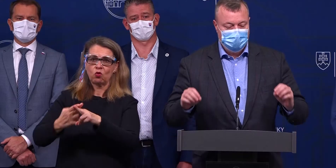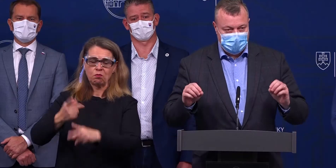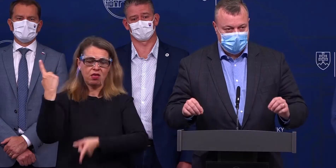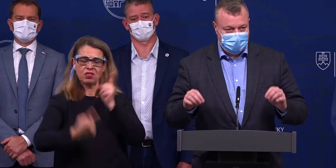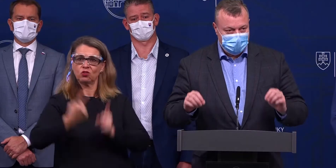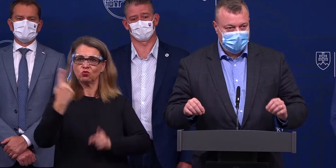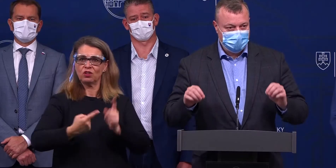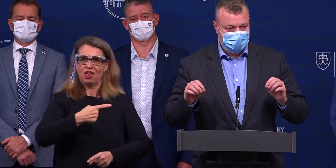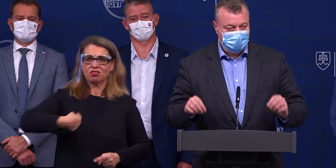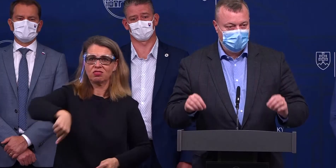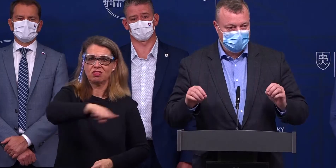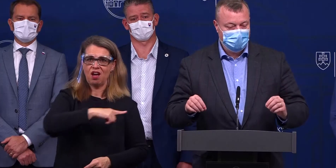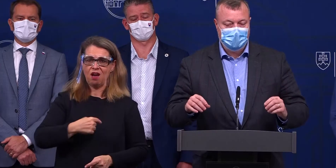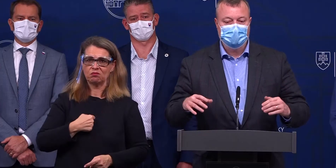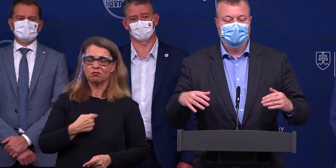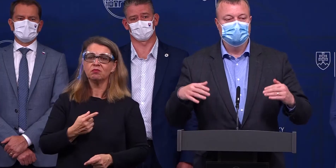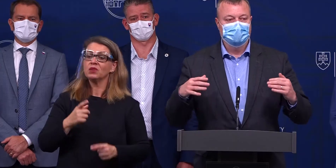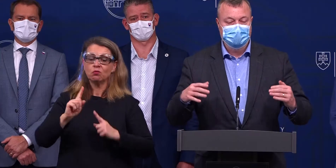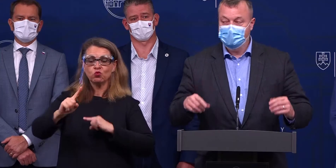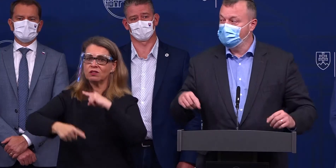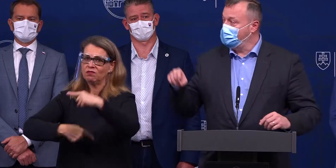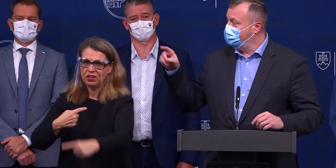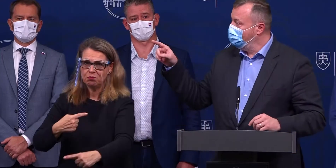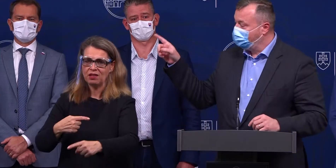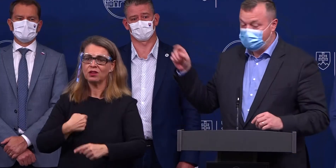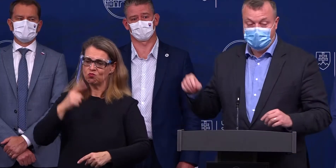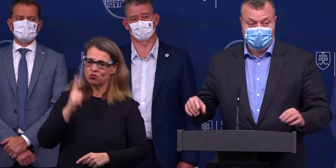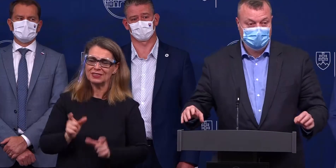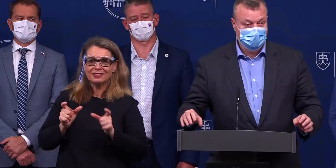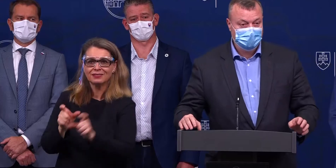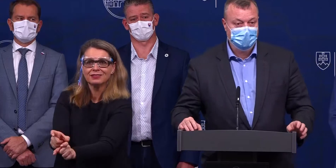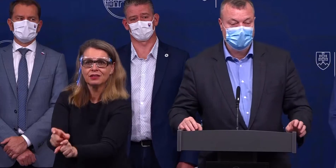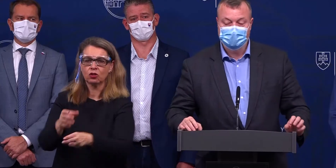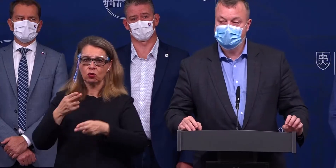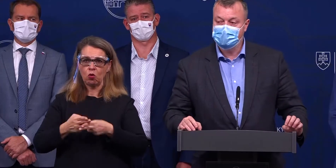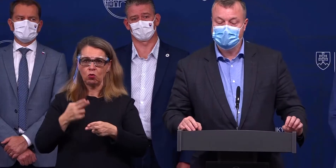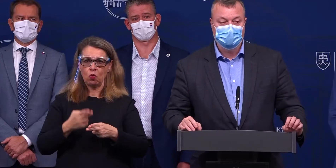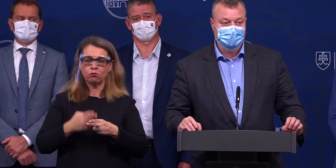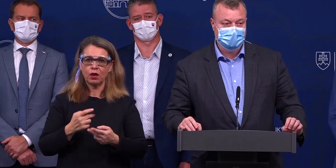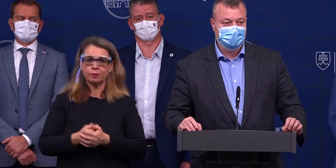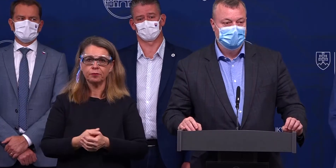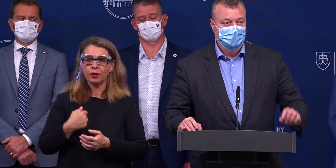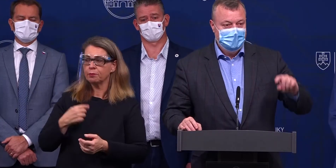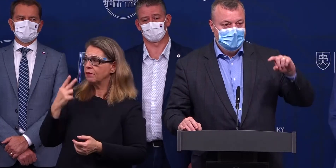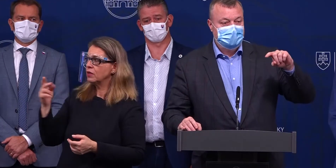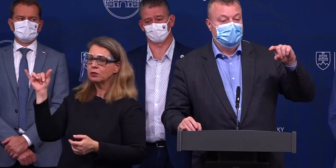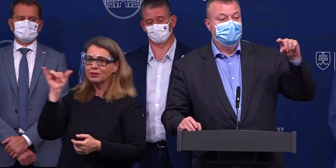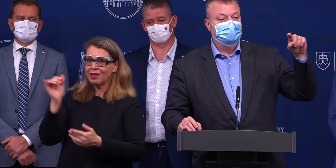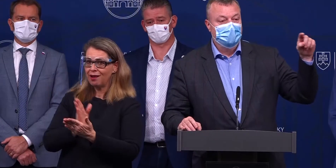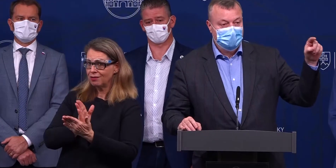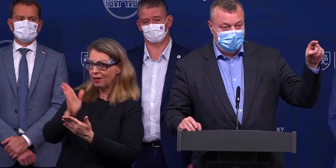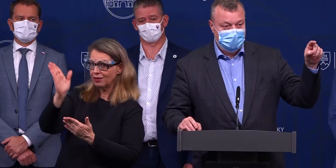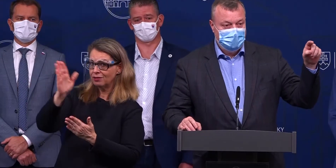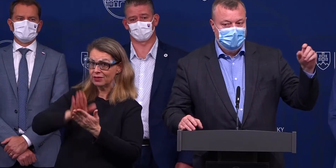My musíme skúsiť začať diktovať chorobe. Akonáhle budeme vidieť, že tá krívka, tá zelená, ktorú ukazoval pán minister zdravotníctva, sa